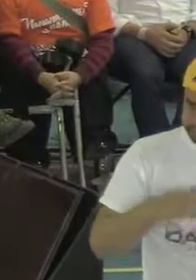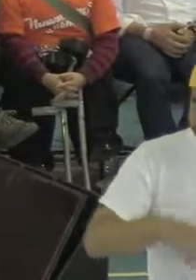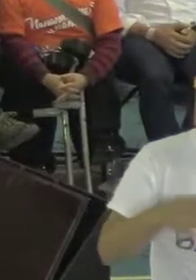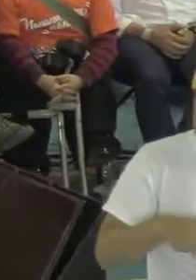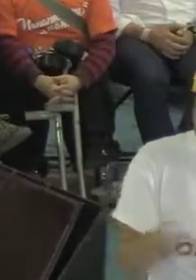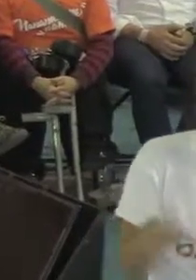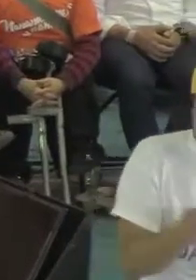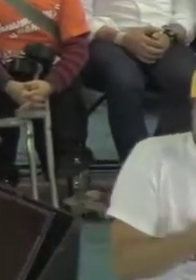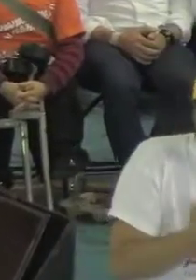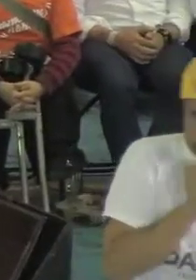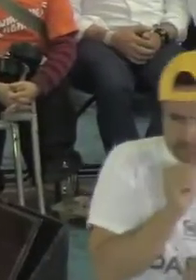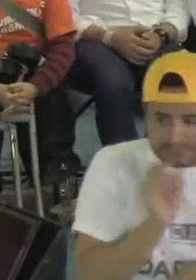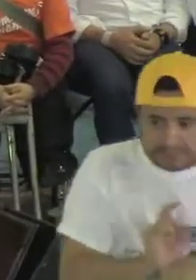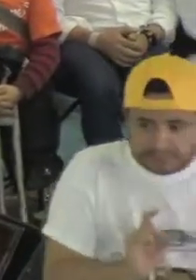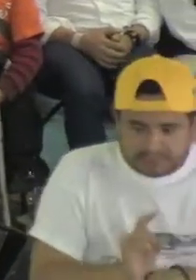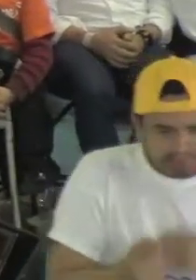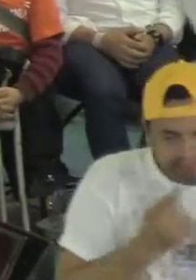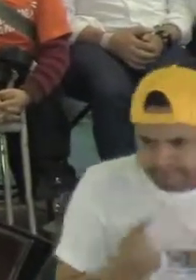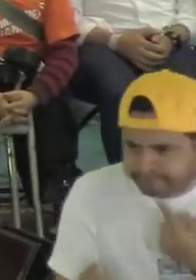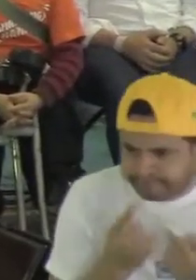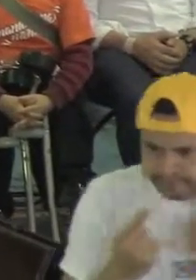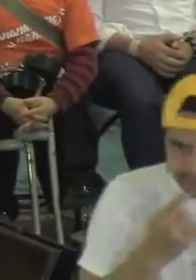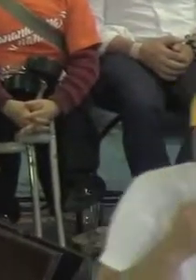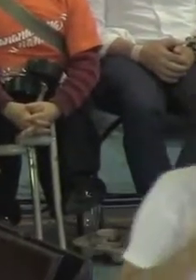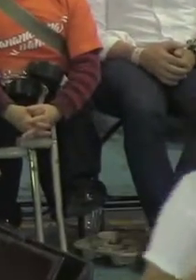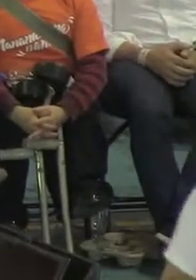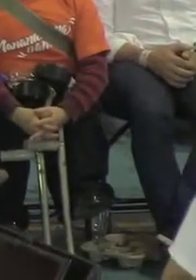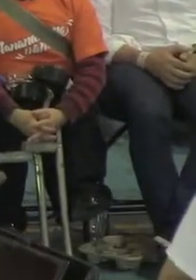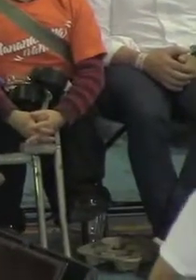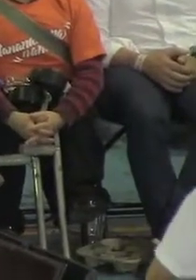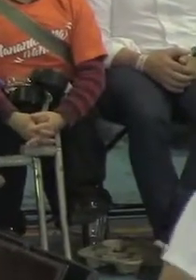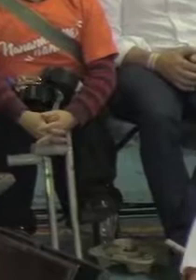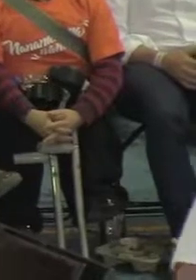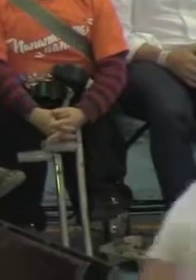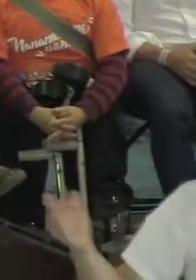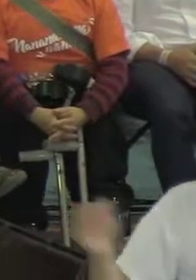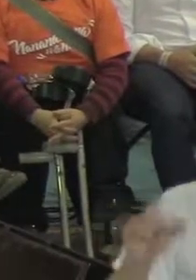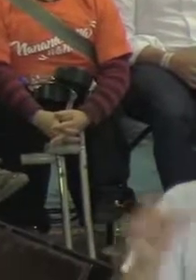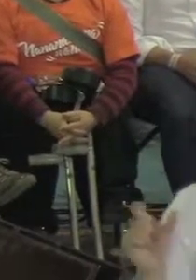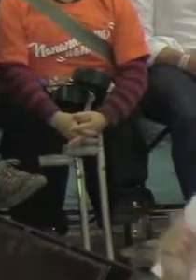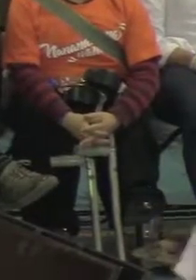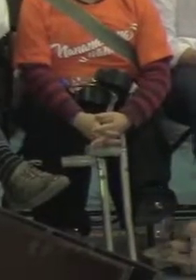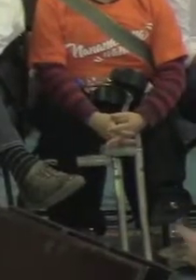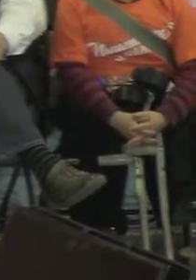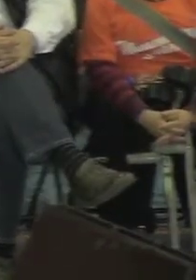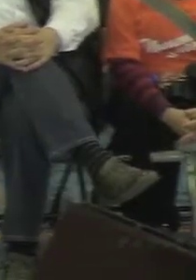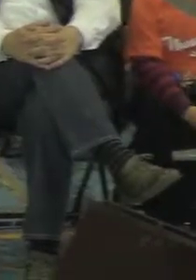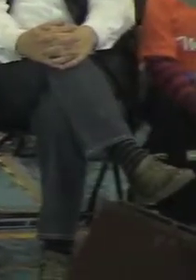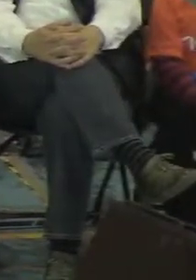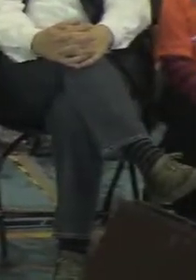día, escucharnos, ahora que andamos en campaña, pero cuando lo hacen ustedes, en sus condiciones,